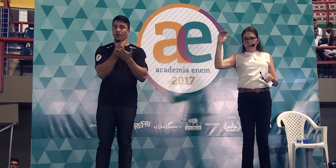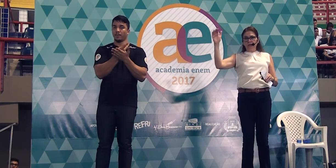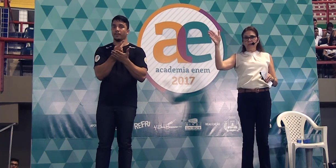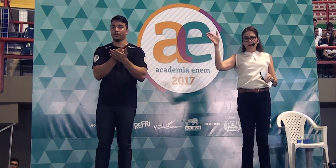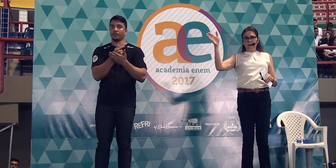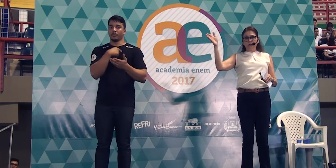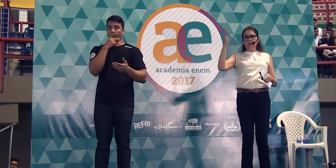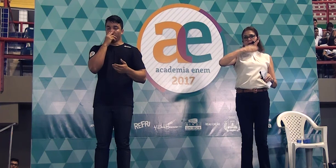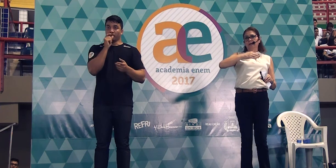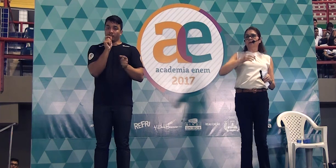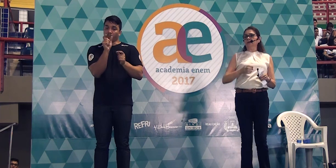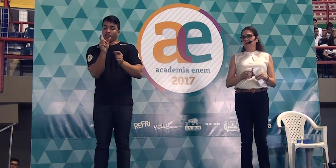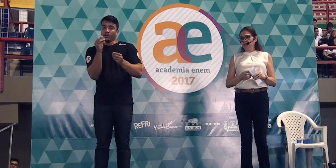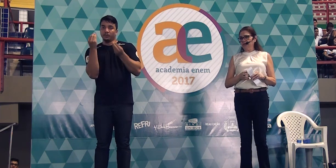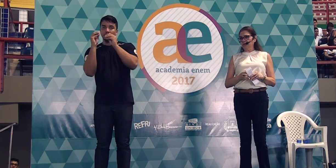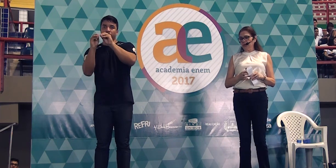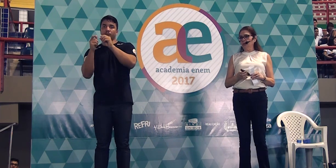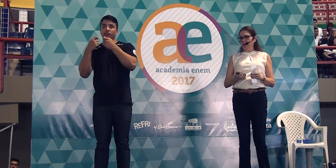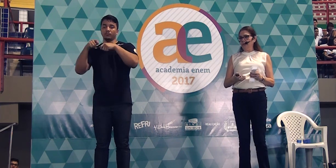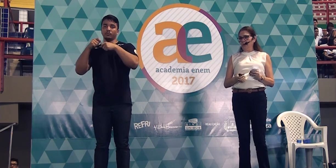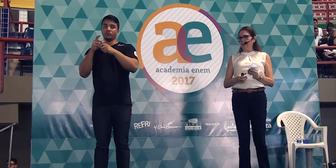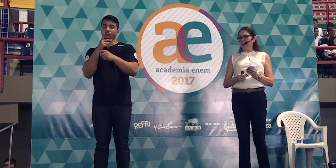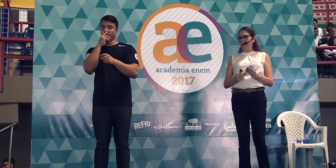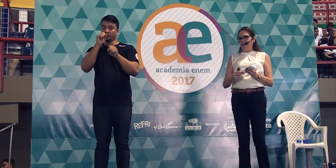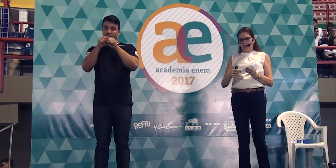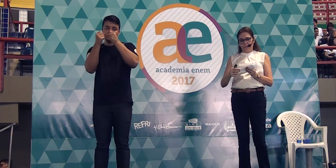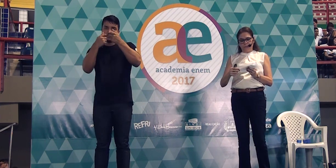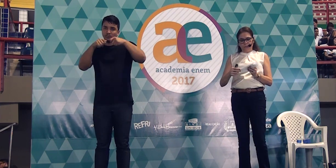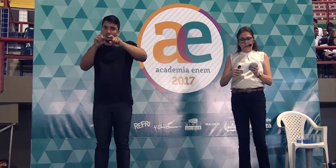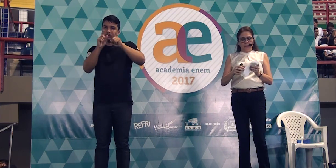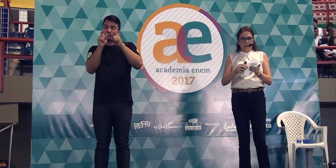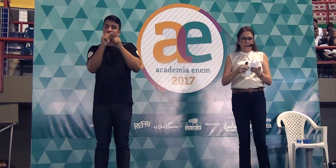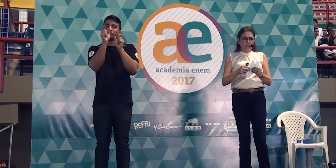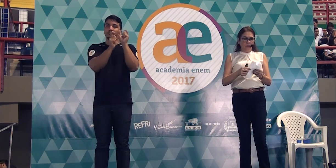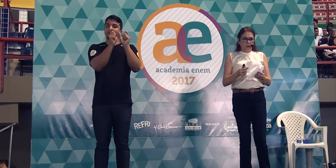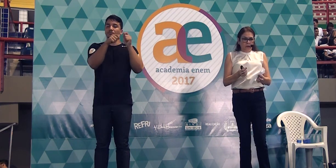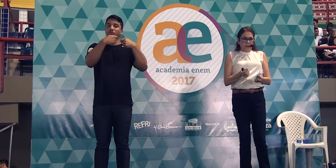porque ainda não tinha espaço, para que você dividiu, quebrou a palavra?